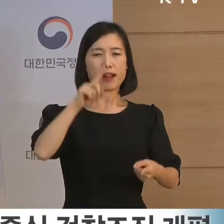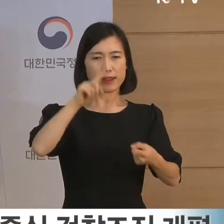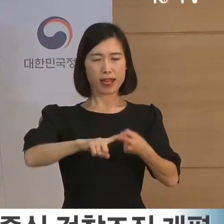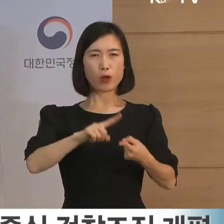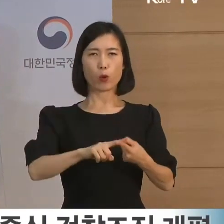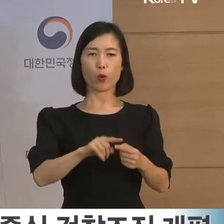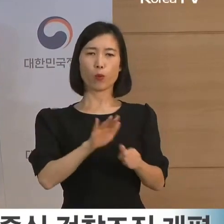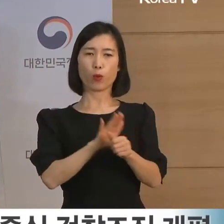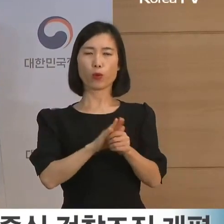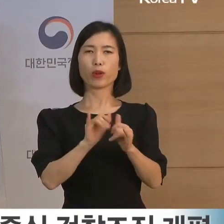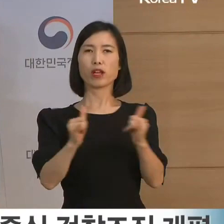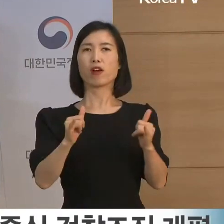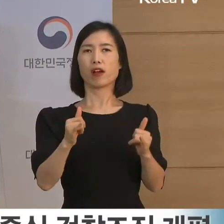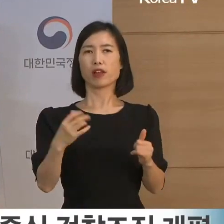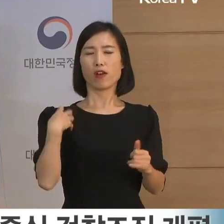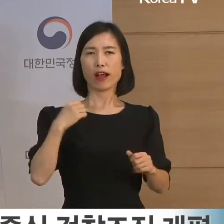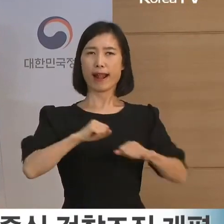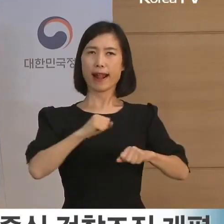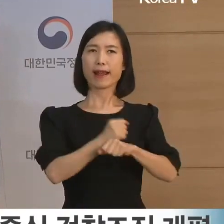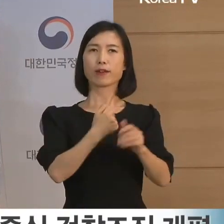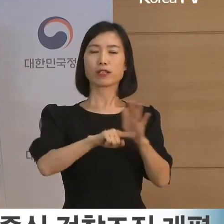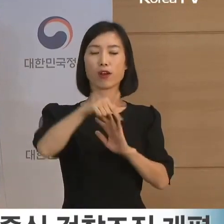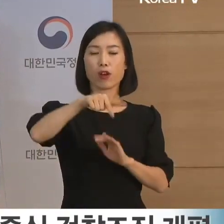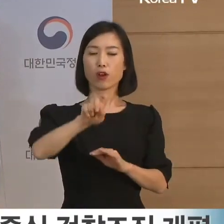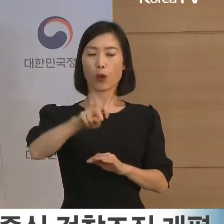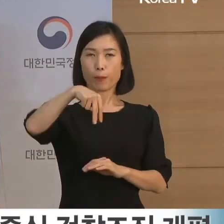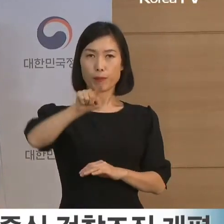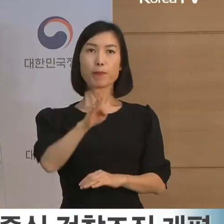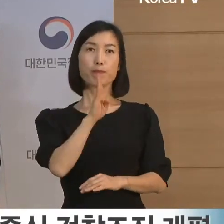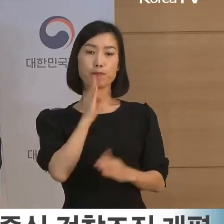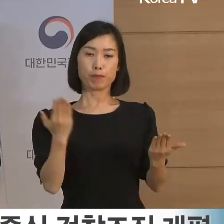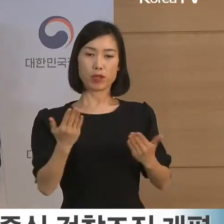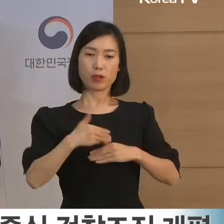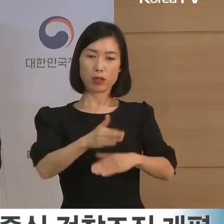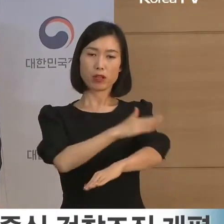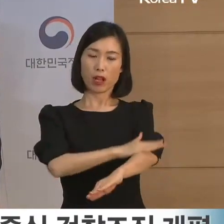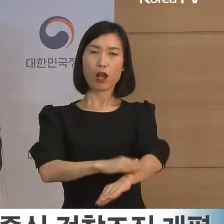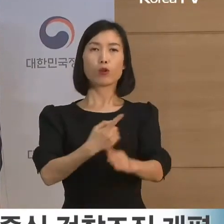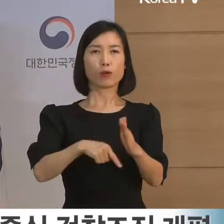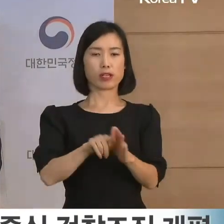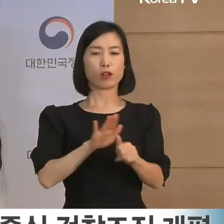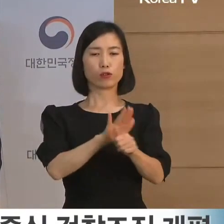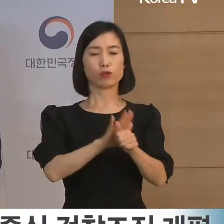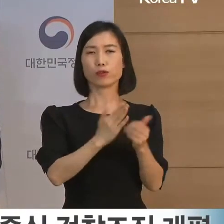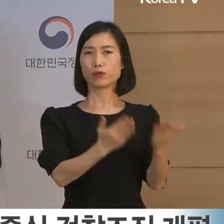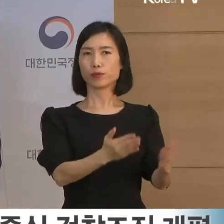공소관으로서 검사 본연의 역할을 충실히 수행할 수 있도록 하겠습니다.